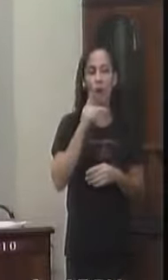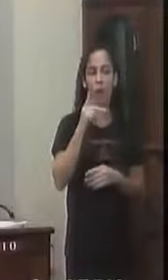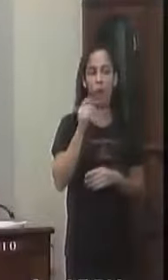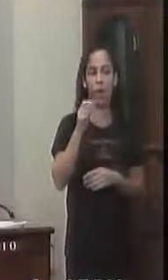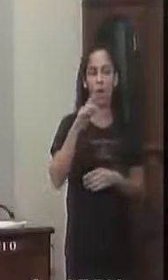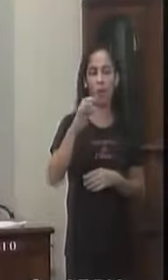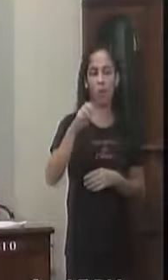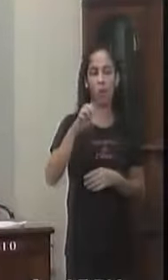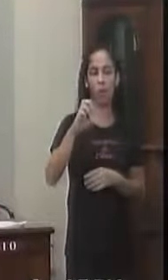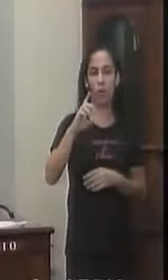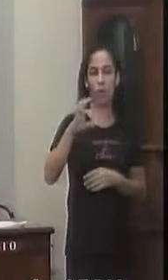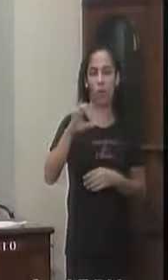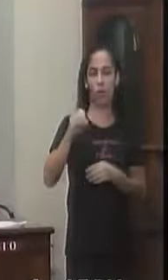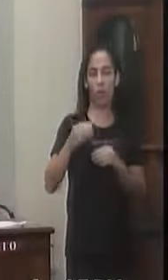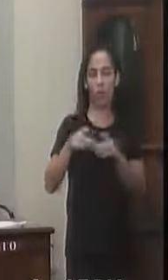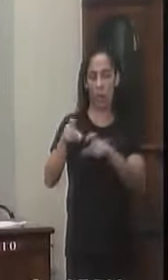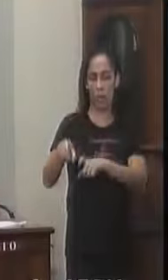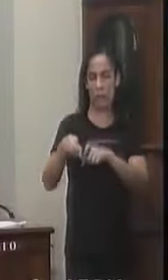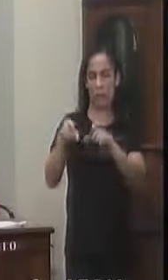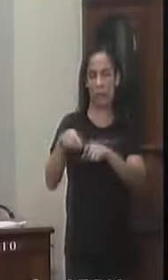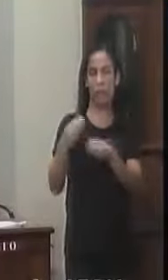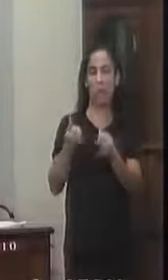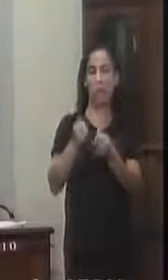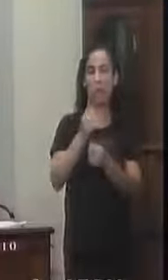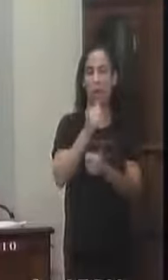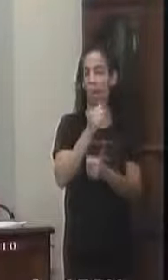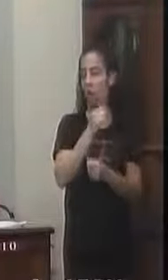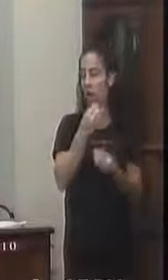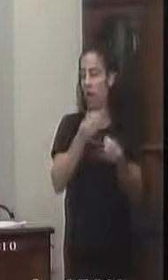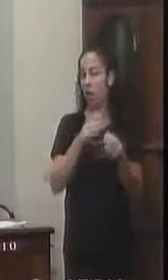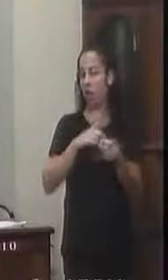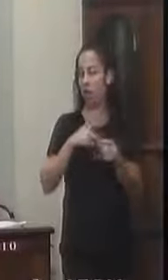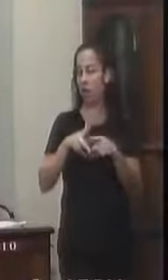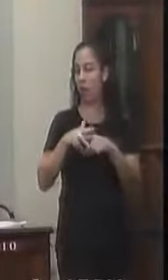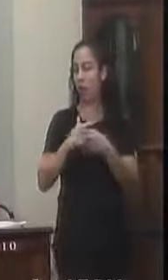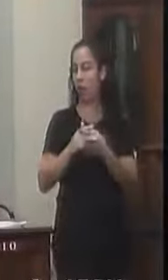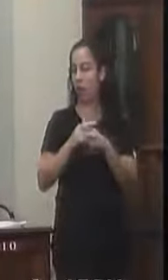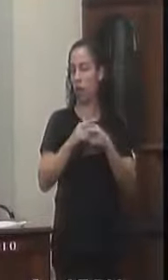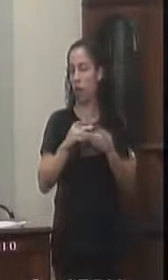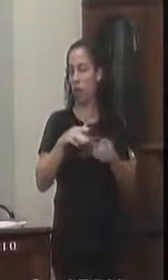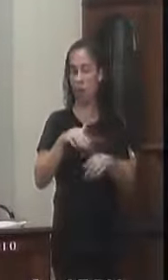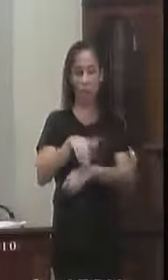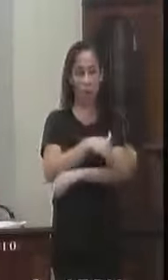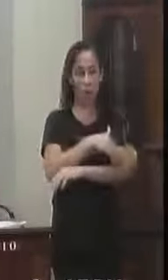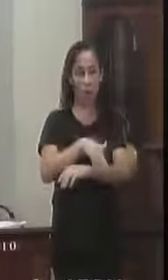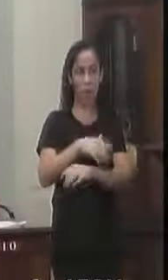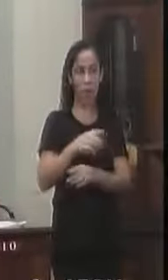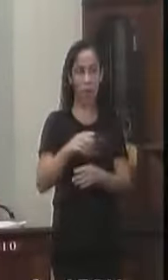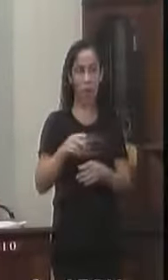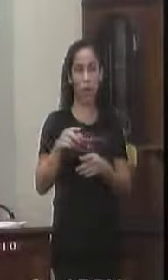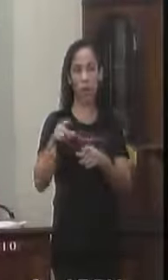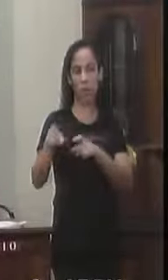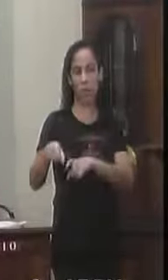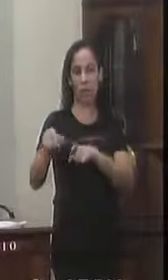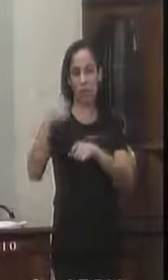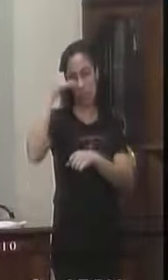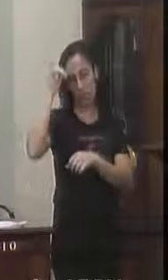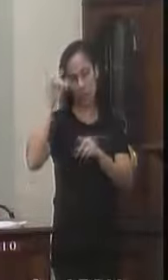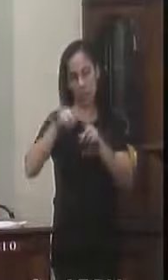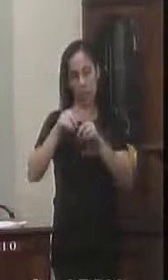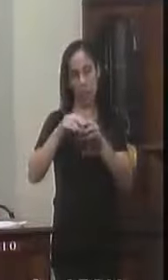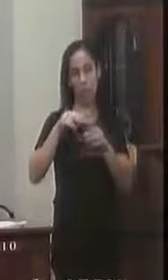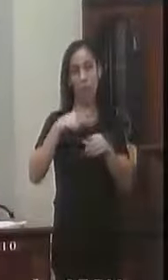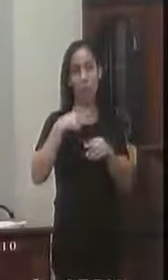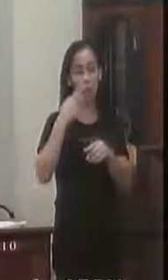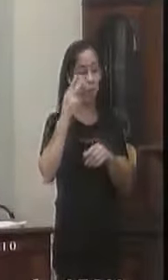distrito de Santa Isabel Afim de manutenir Todas as estradas rural Conforme informações Escolhidas por esse vereador